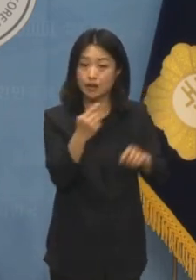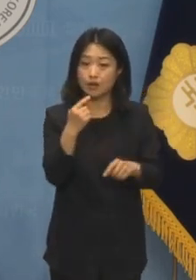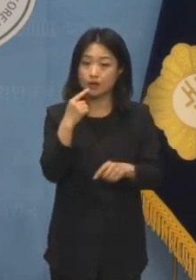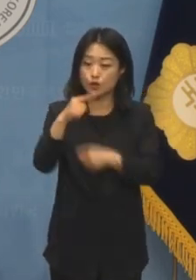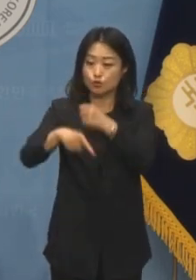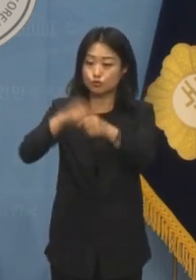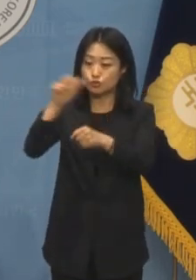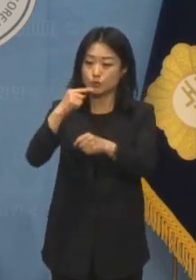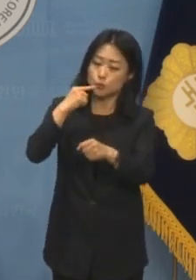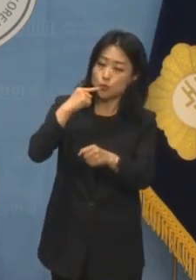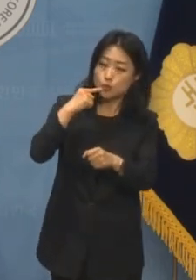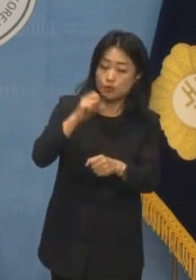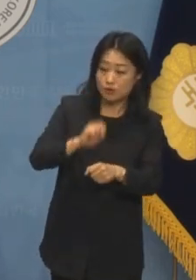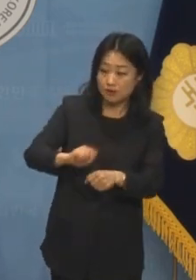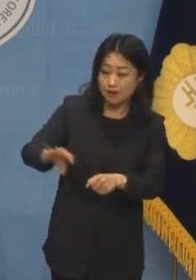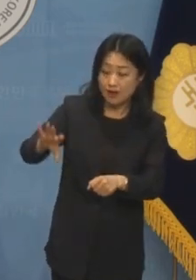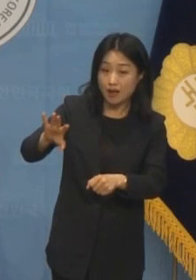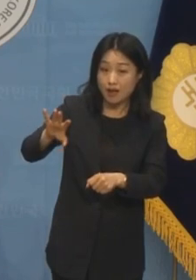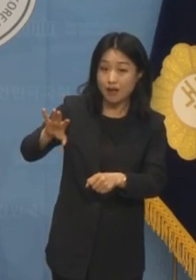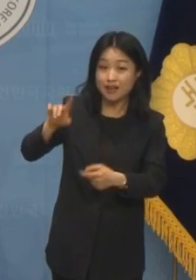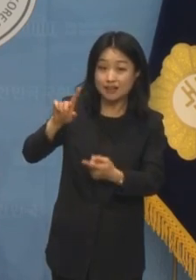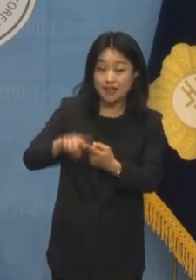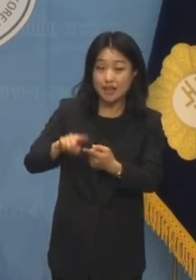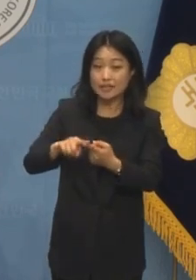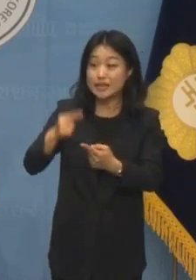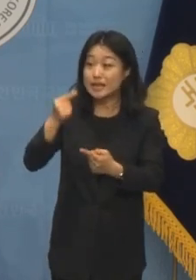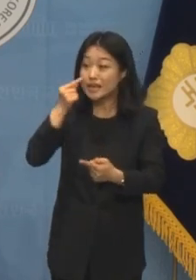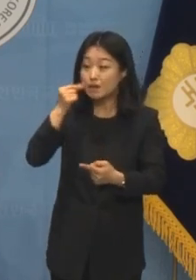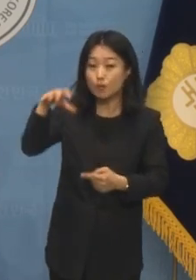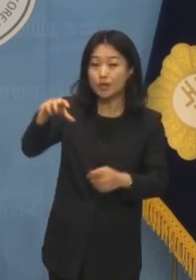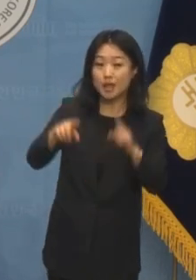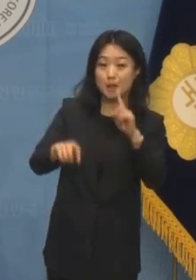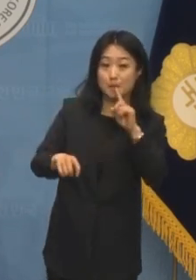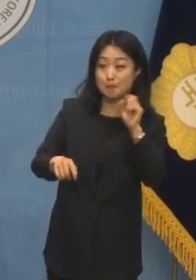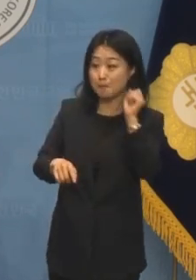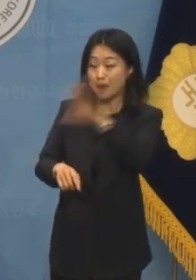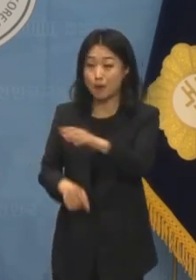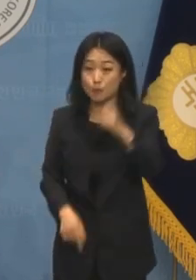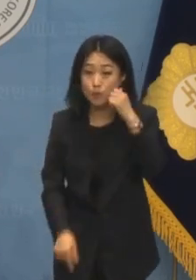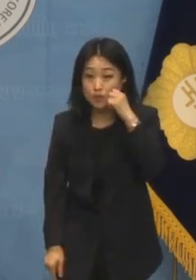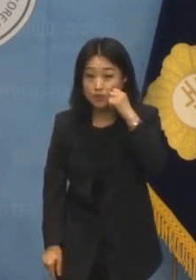때처럼 일본에 단 한마디 뻥끗 못하시렵니까?